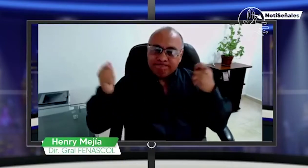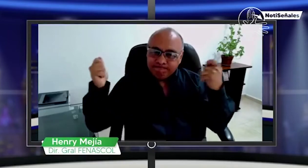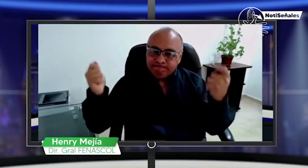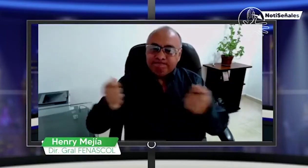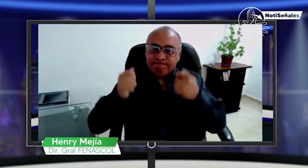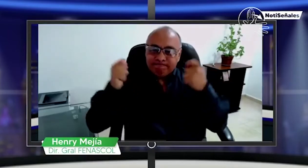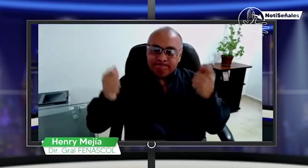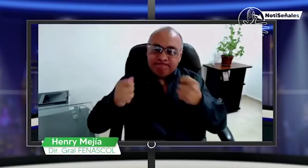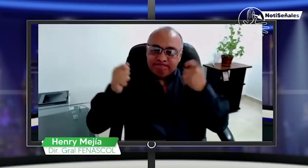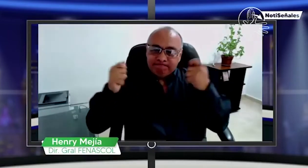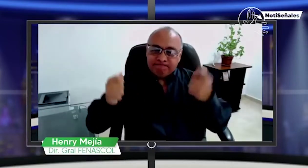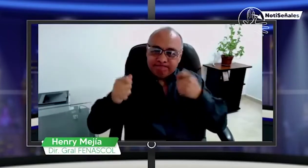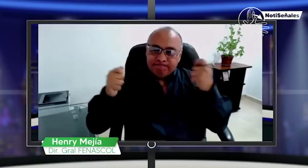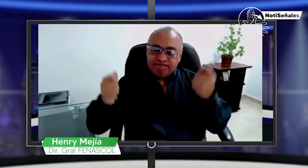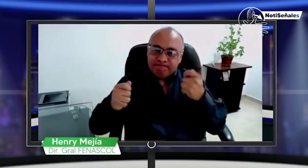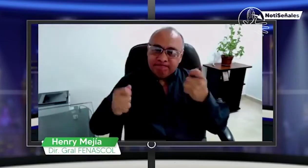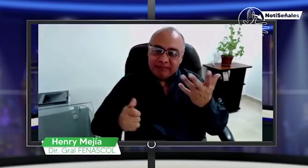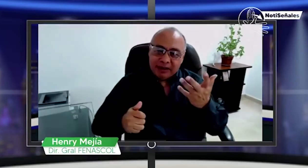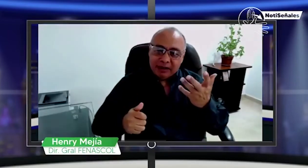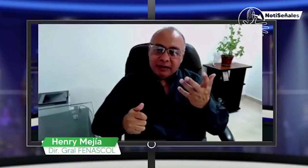¿Qué objetivo de FENASCOL?